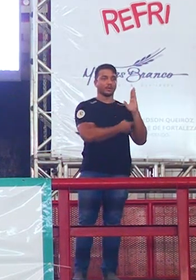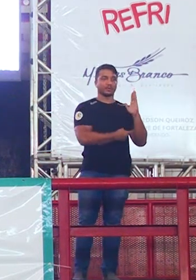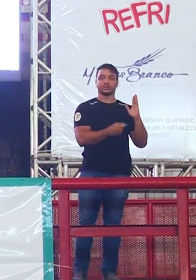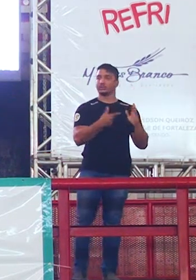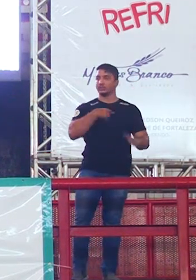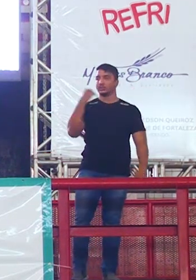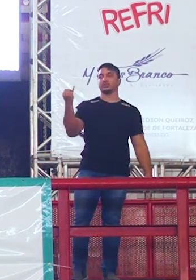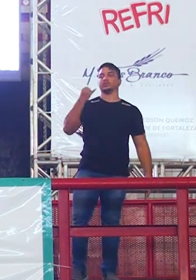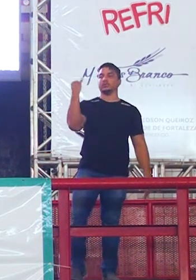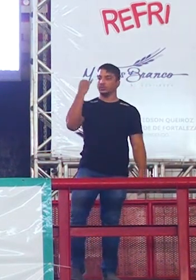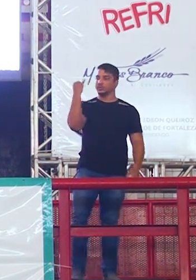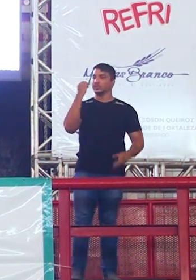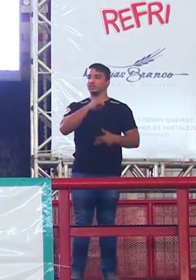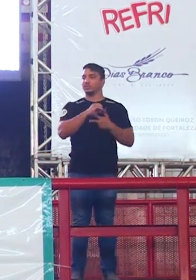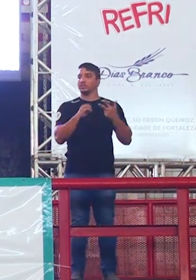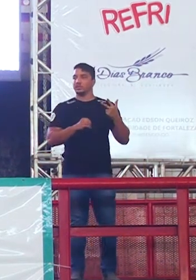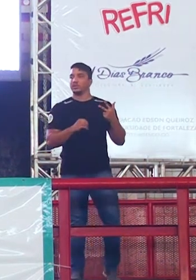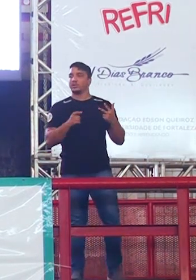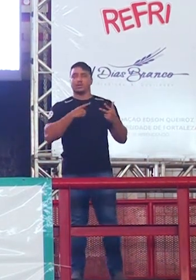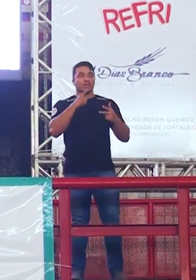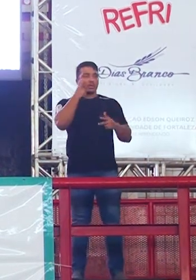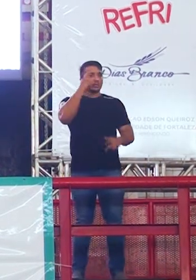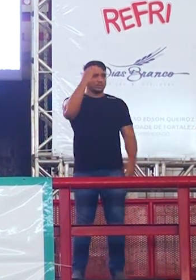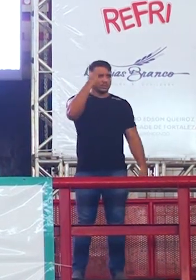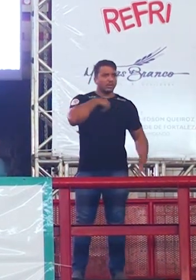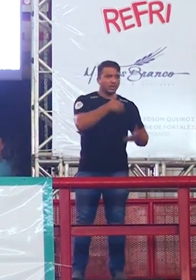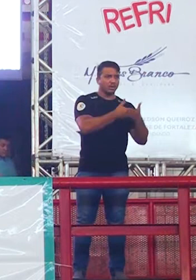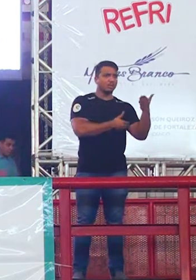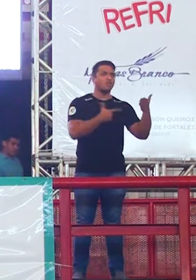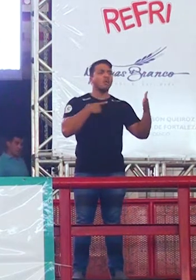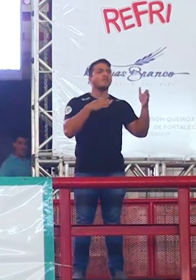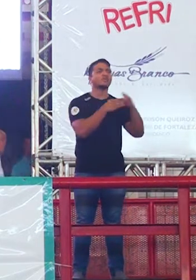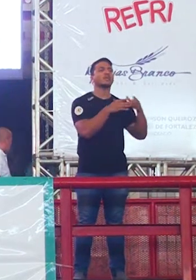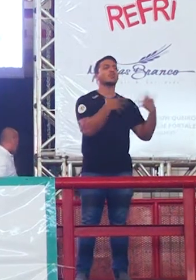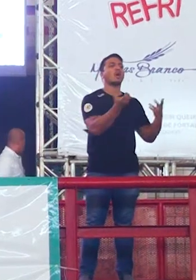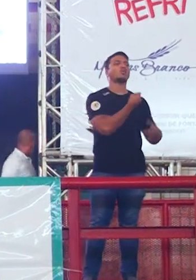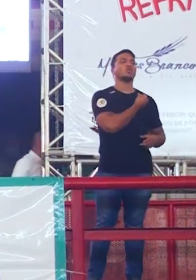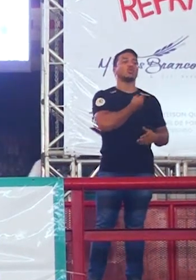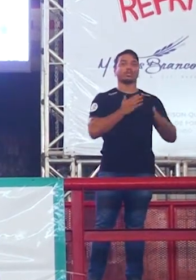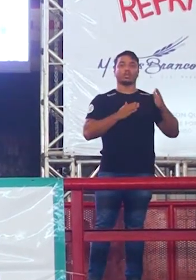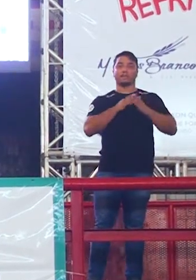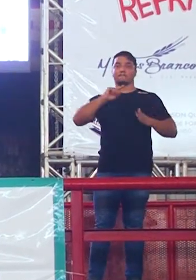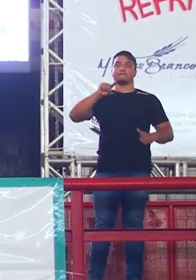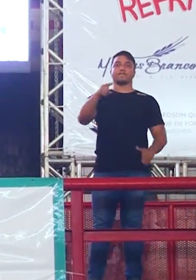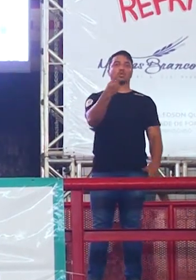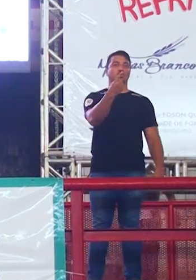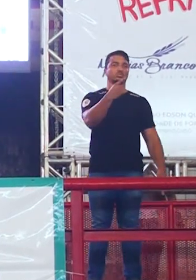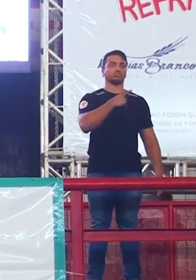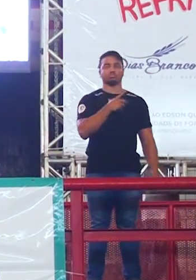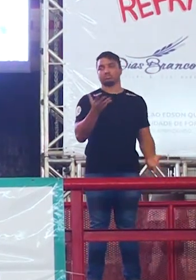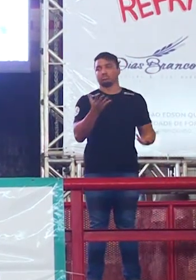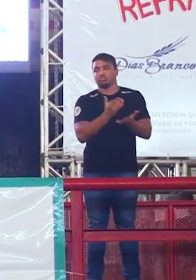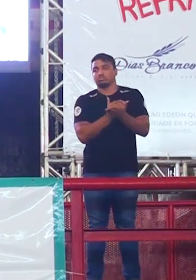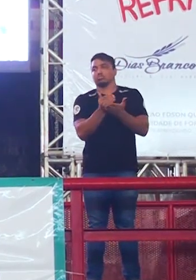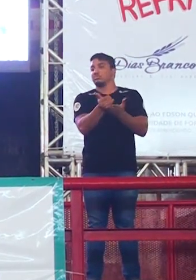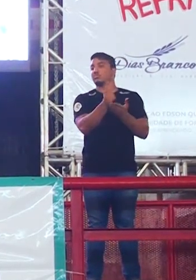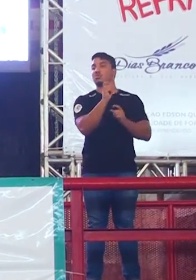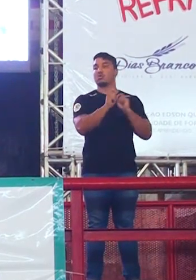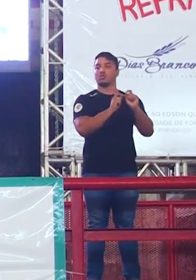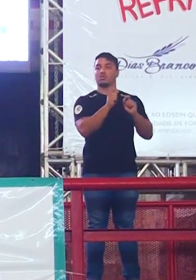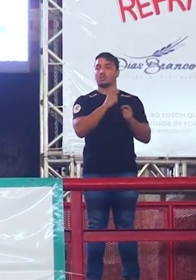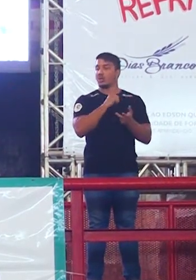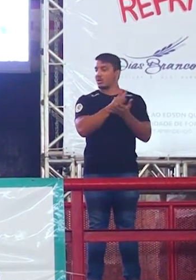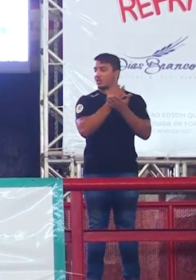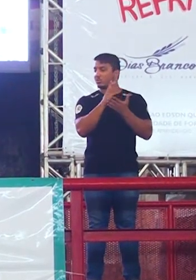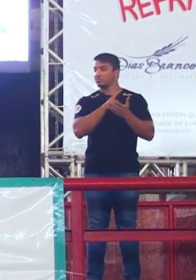Enem. Estamos falando de uma prova que vale mil pontos, e a gente nesse momento aqui, vamos colocar algumas